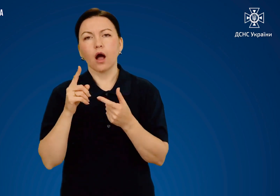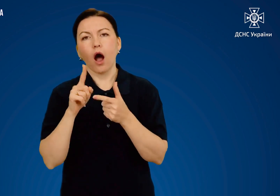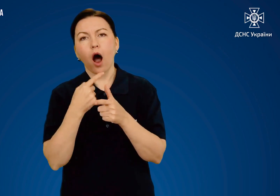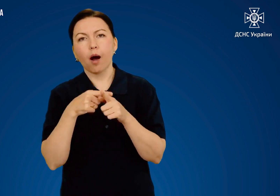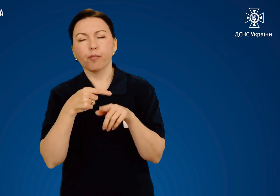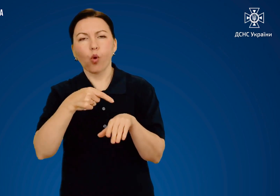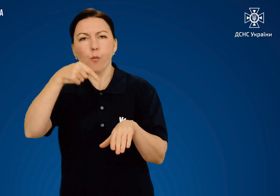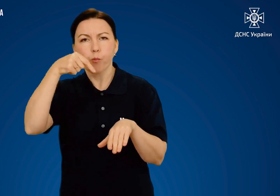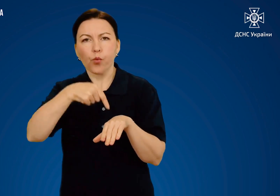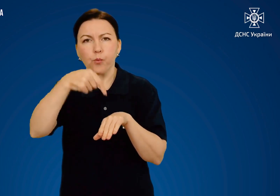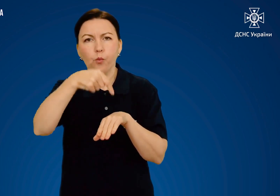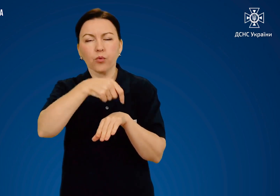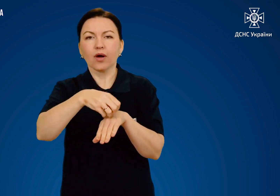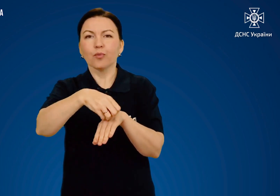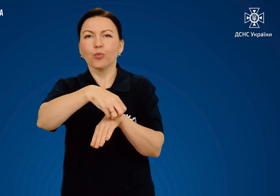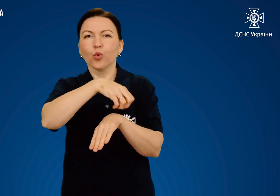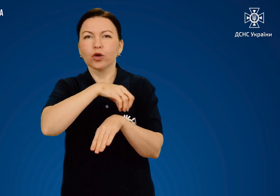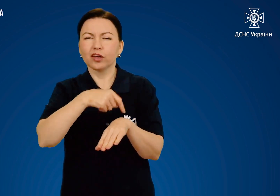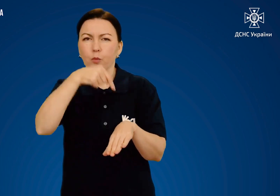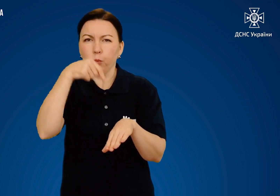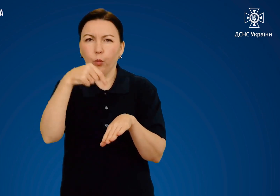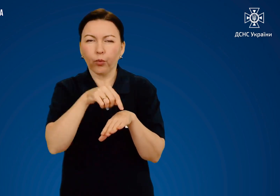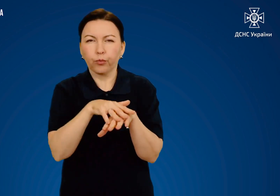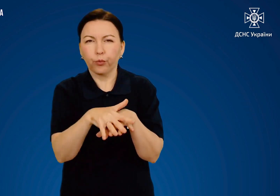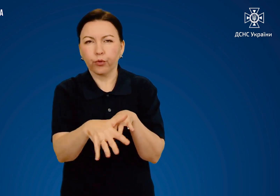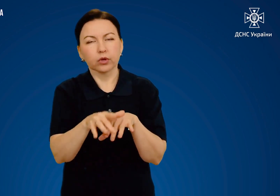одяг і проколювати утворені пухарі.